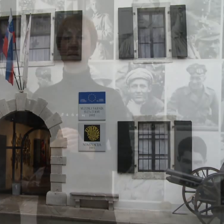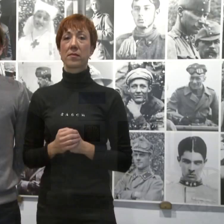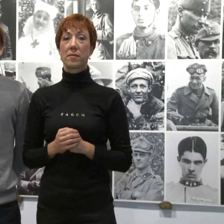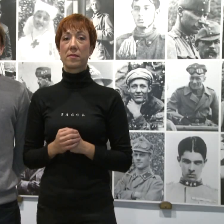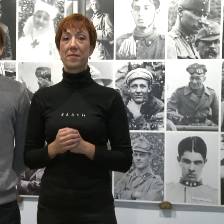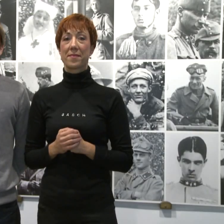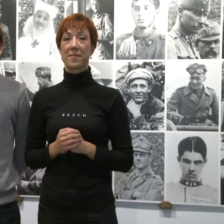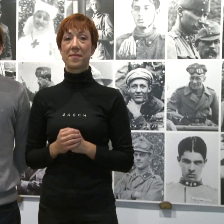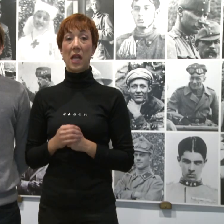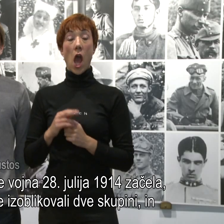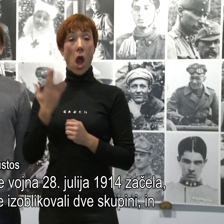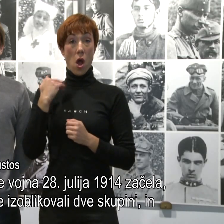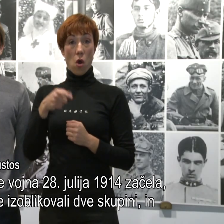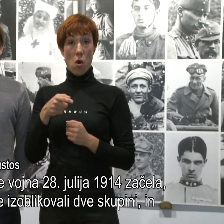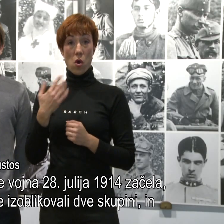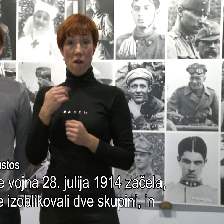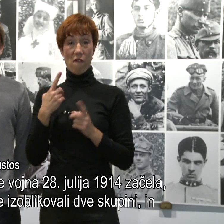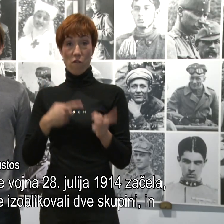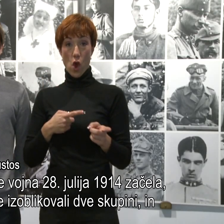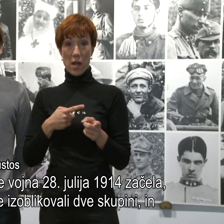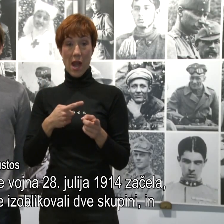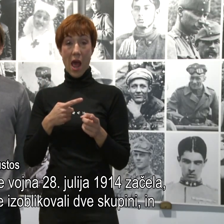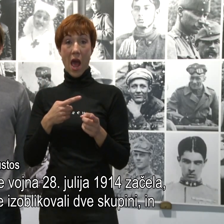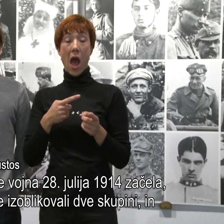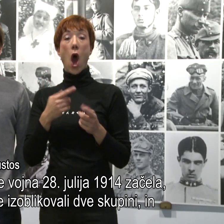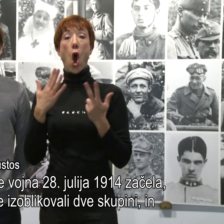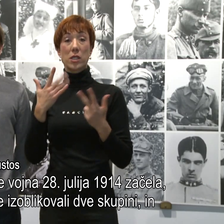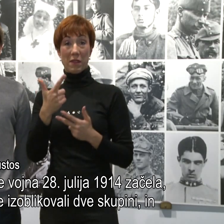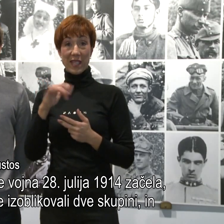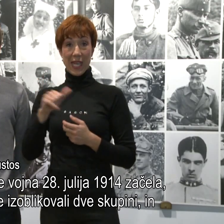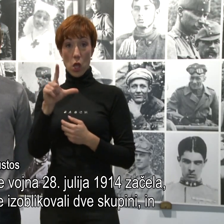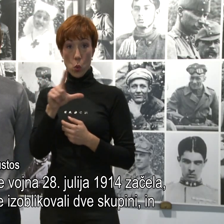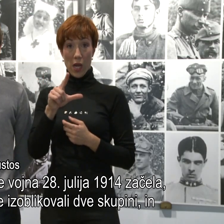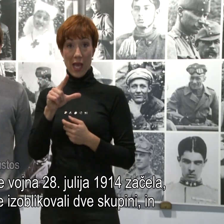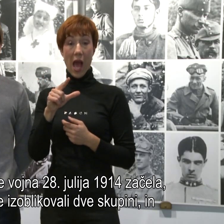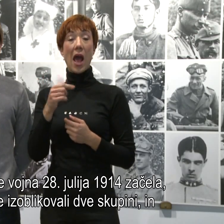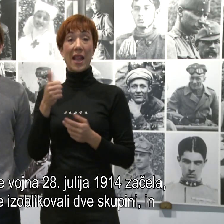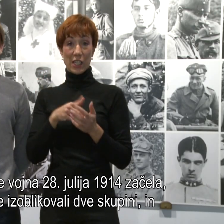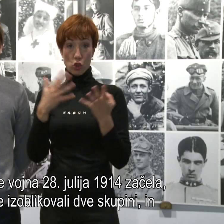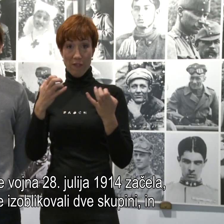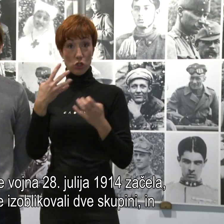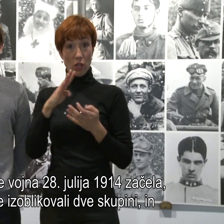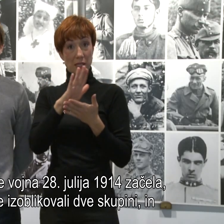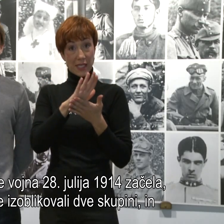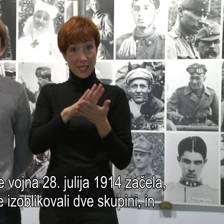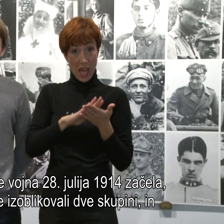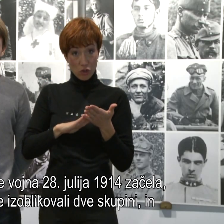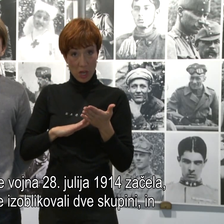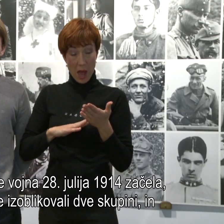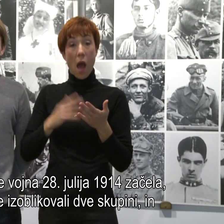Ko se je vojna 28. julja leta 1914 začela, sta se oblikovali dve zavezništvi